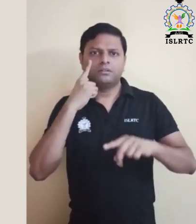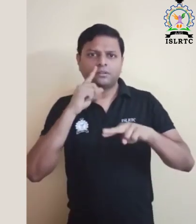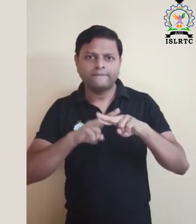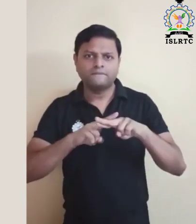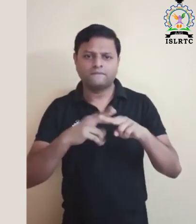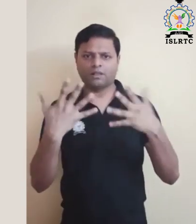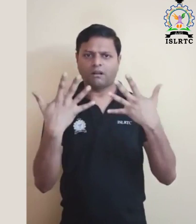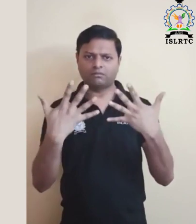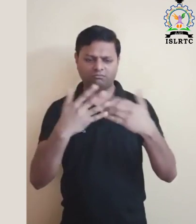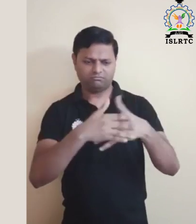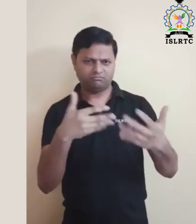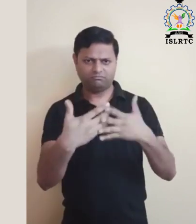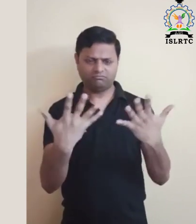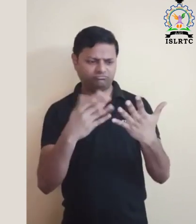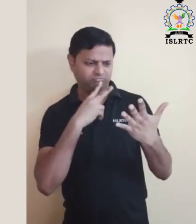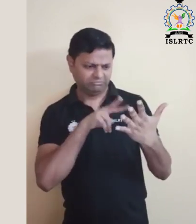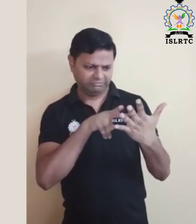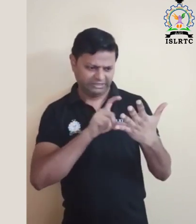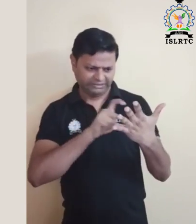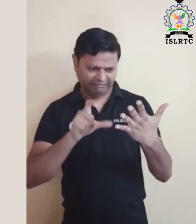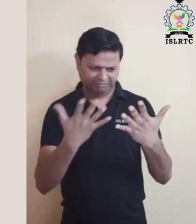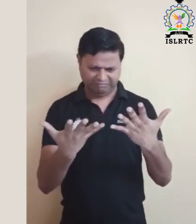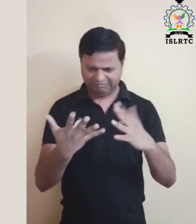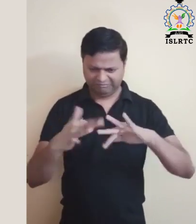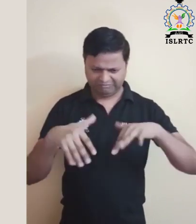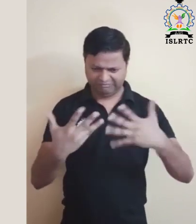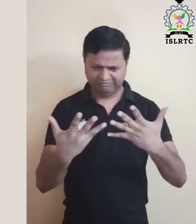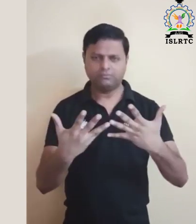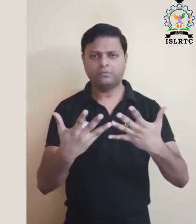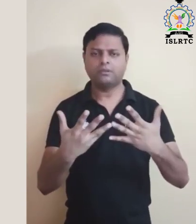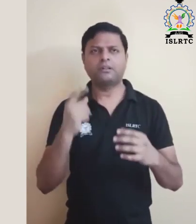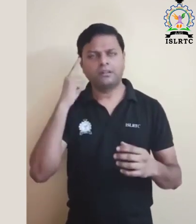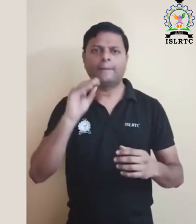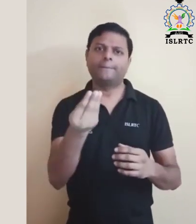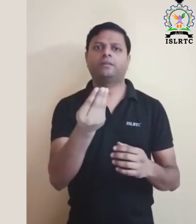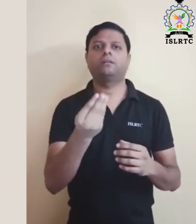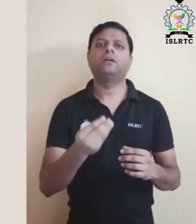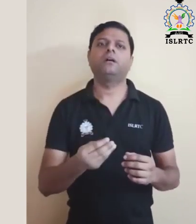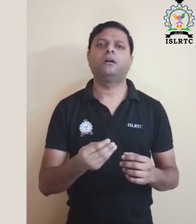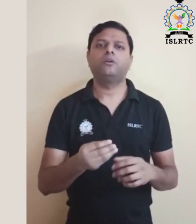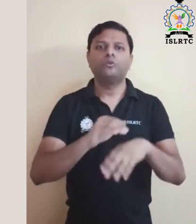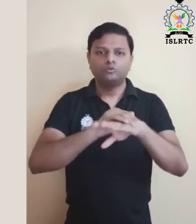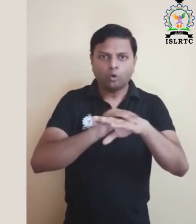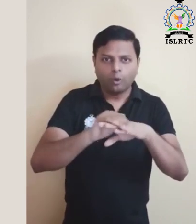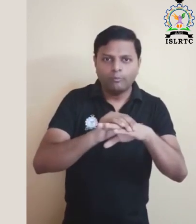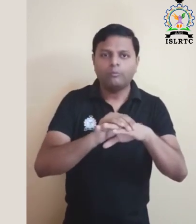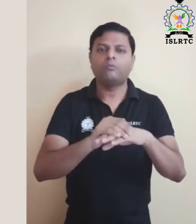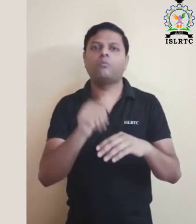जब आपके हात इस पस्ट्रूप से गंदे ना हो तब भी साबुन और